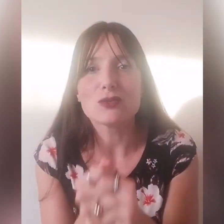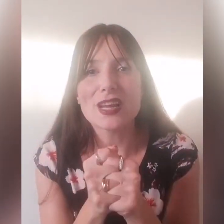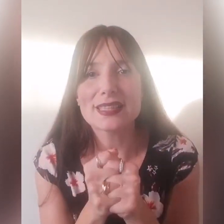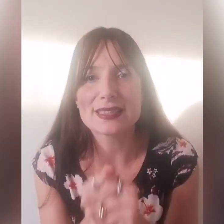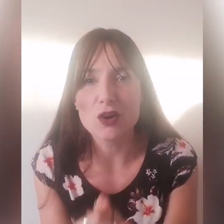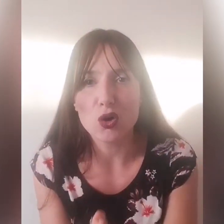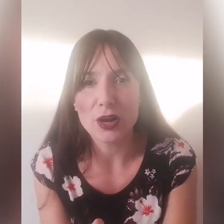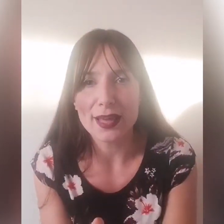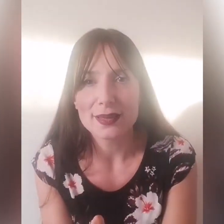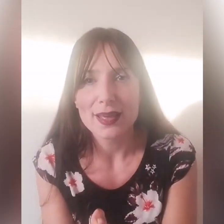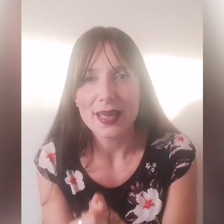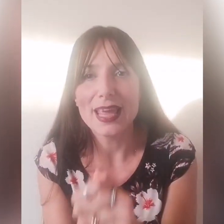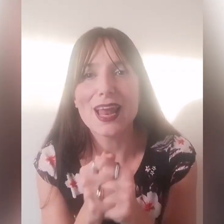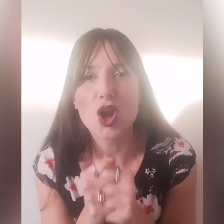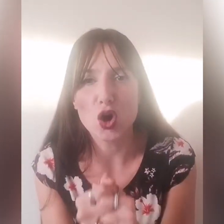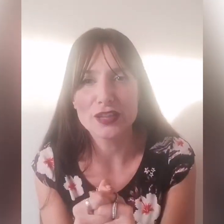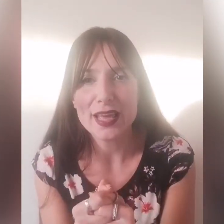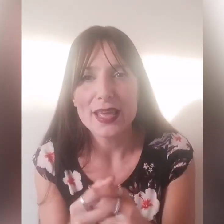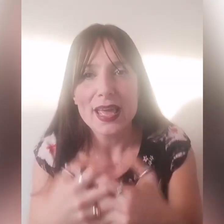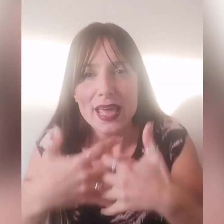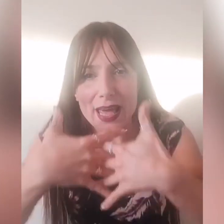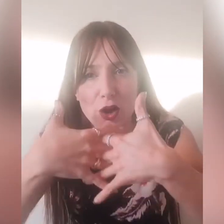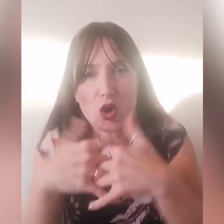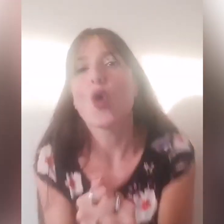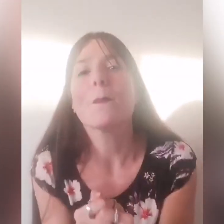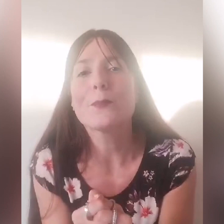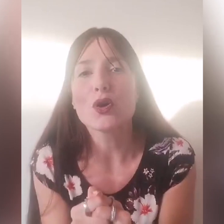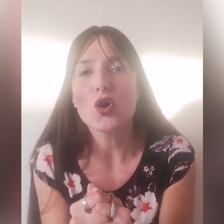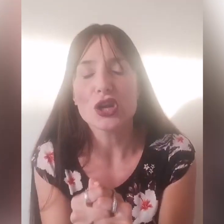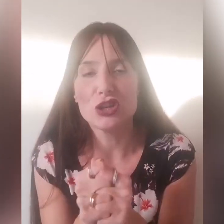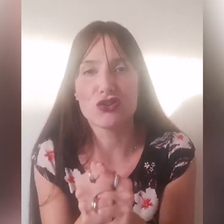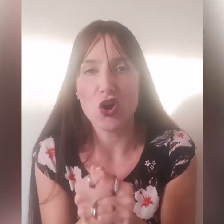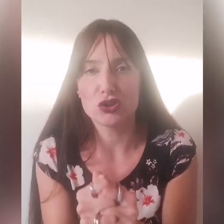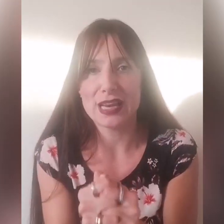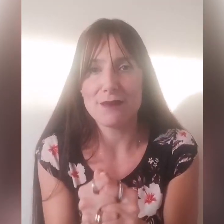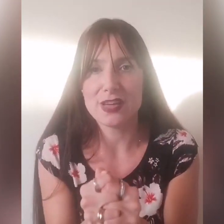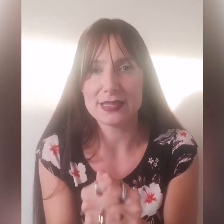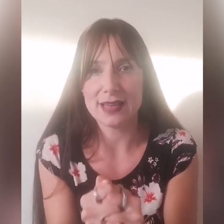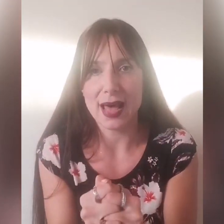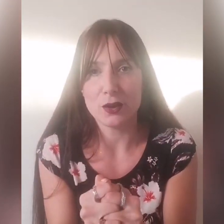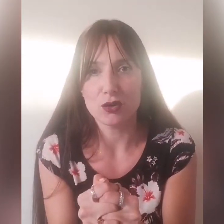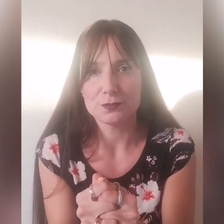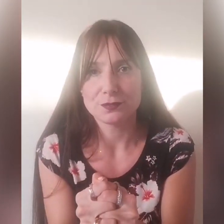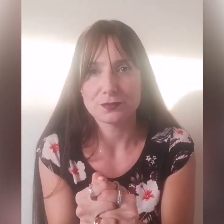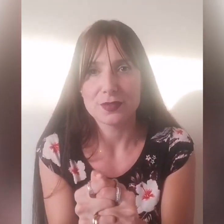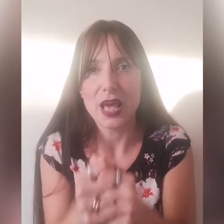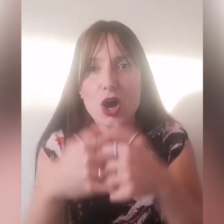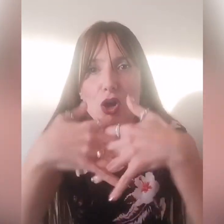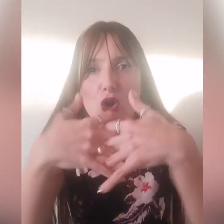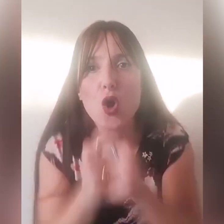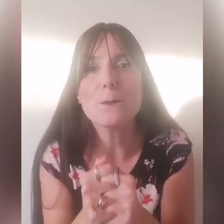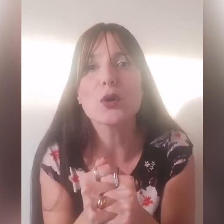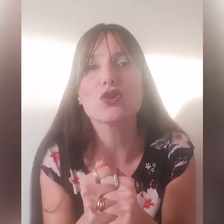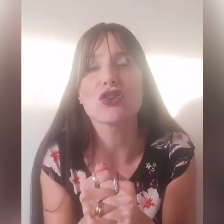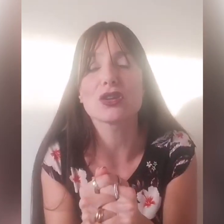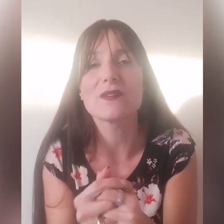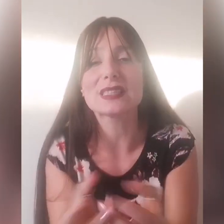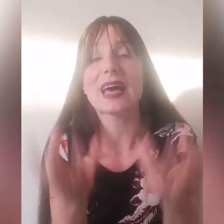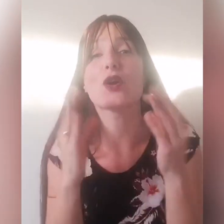'adorazione e la lode rompono il gioco dell'avversario, rompono il gioco dell'avversario,